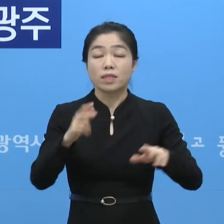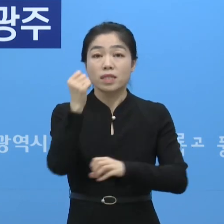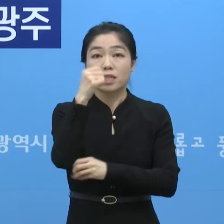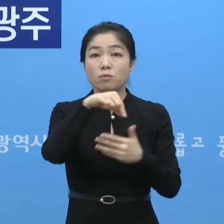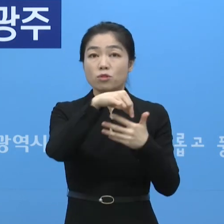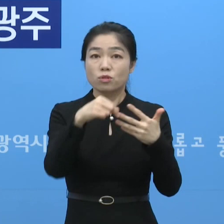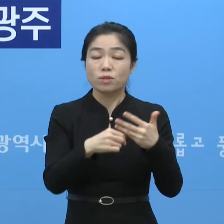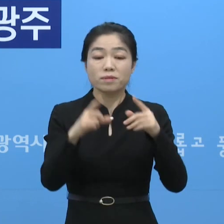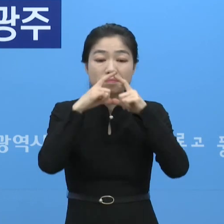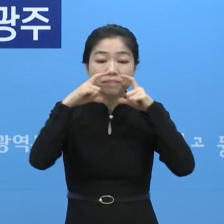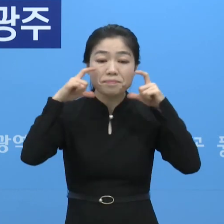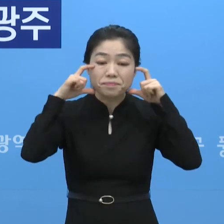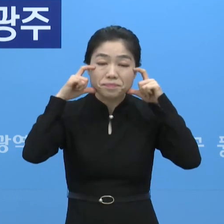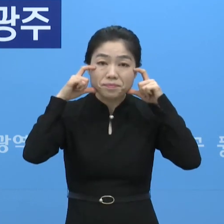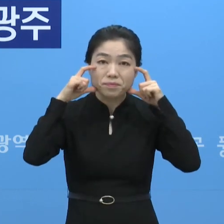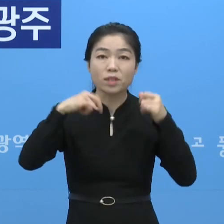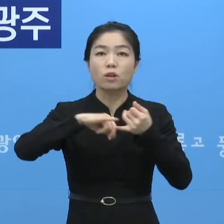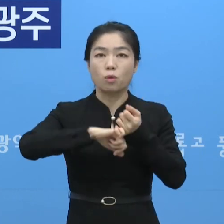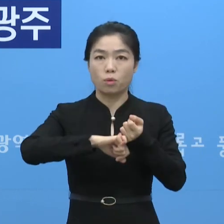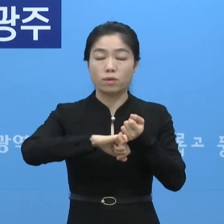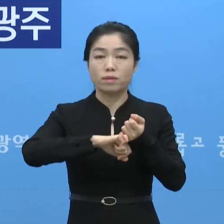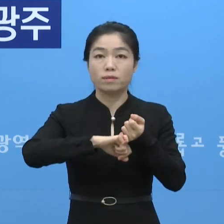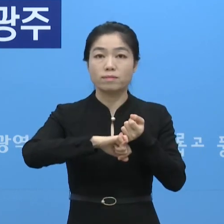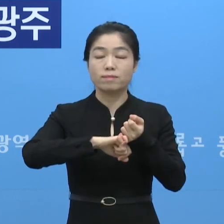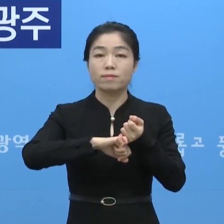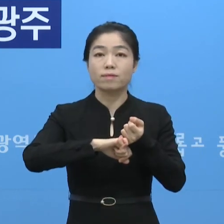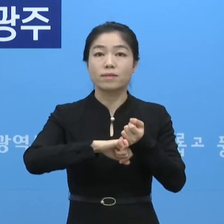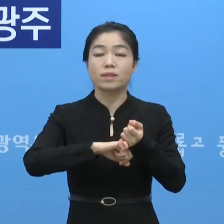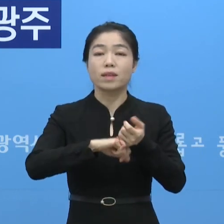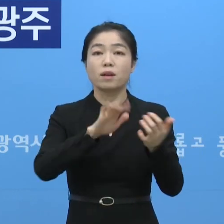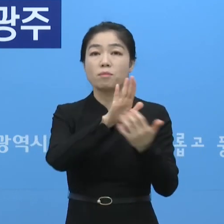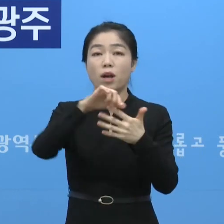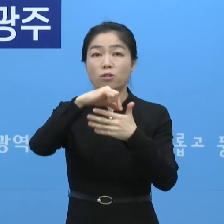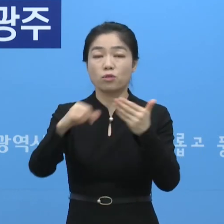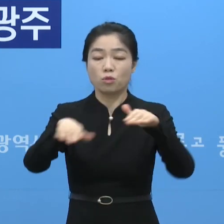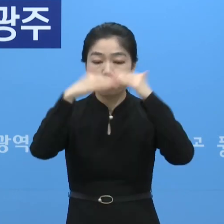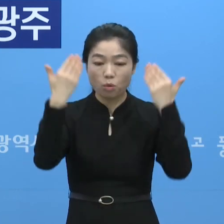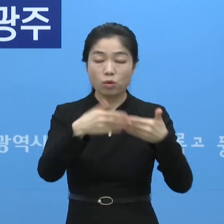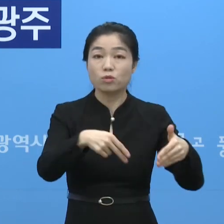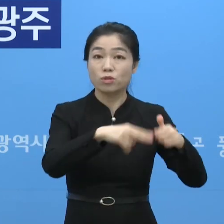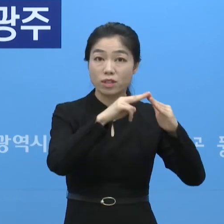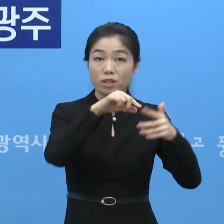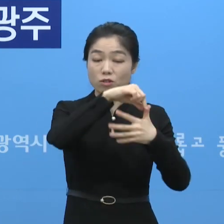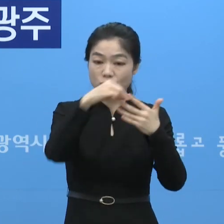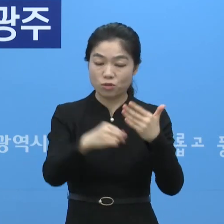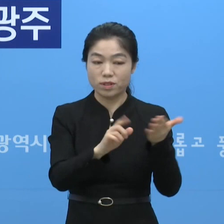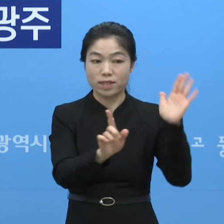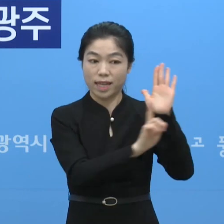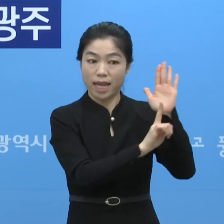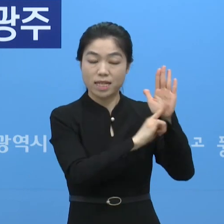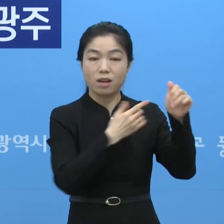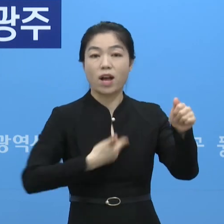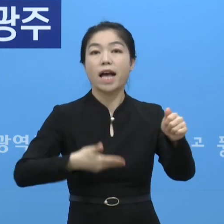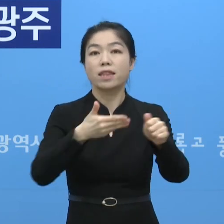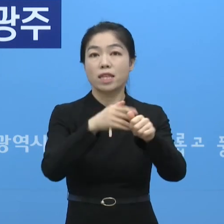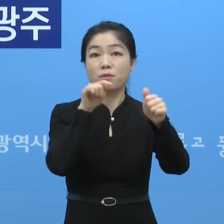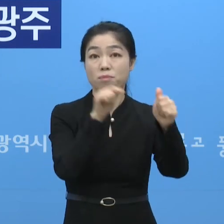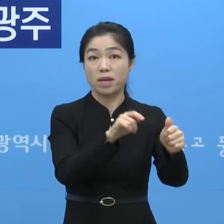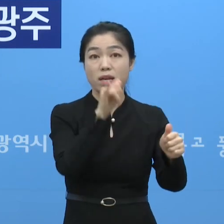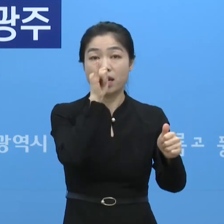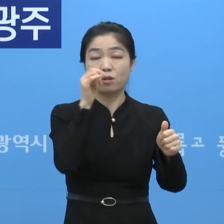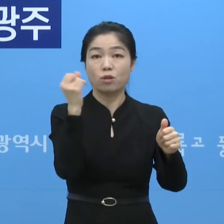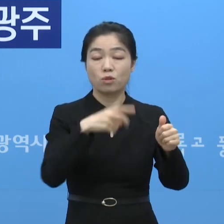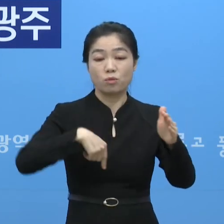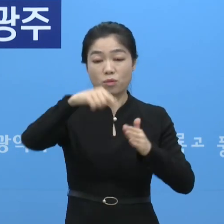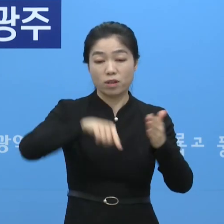기본 수칙에는 마스크 착용을 의무화했고 방역 수칙을 모든 시설에서 수칙을 개시하고 안내하도록 되어 있었으며